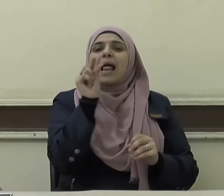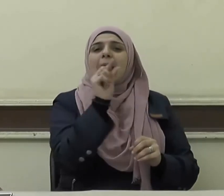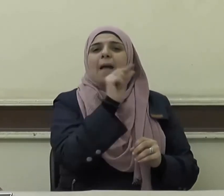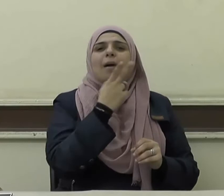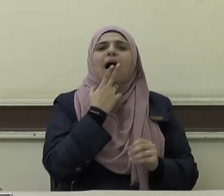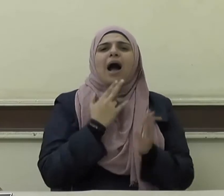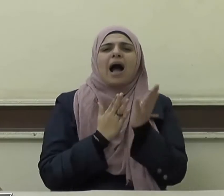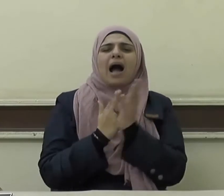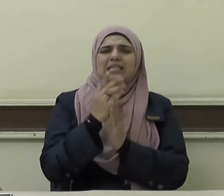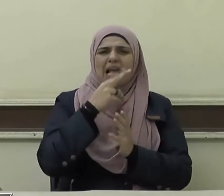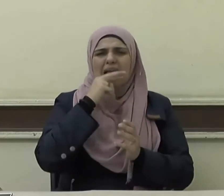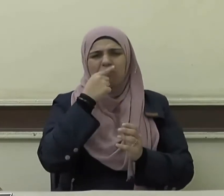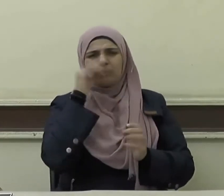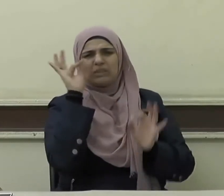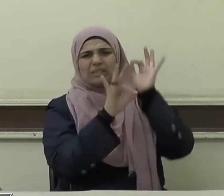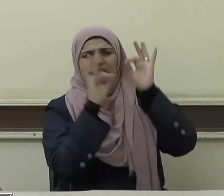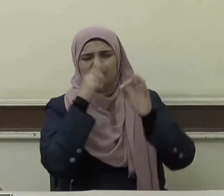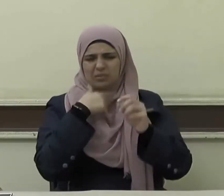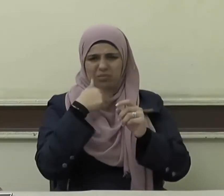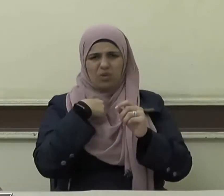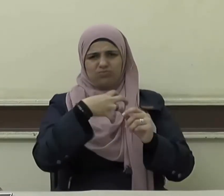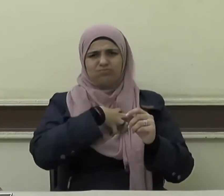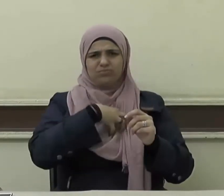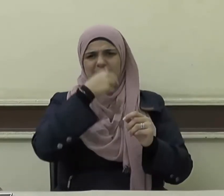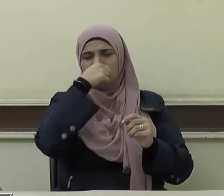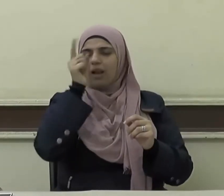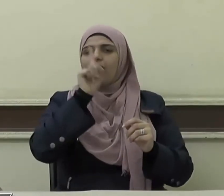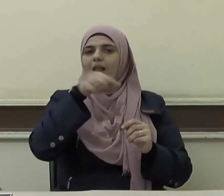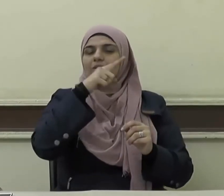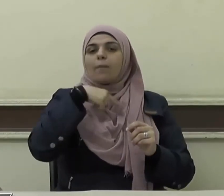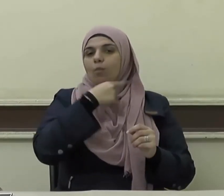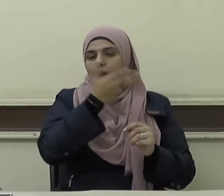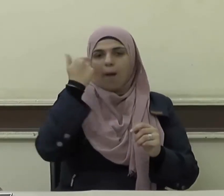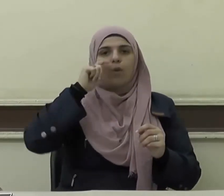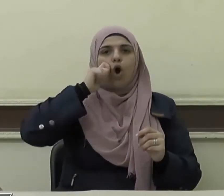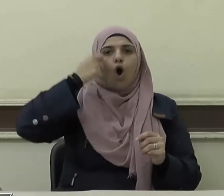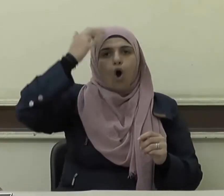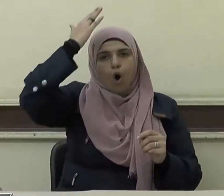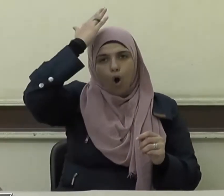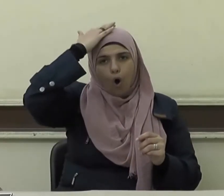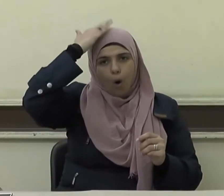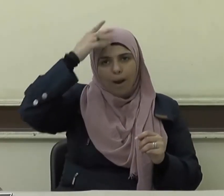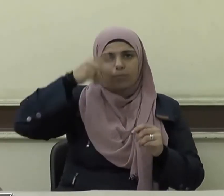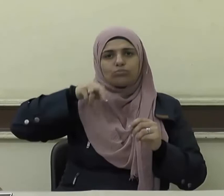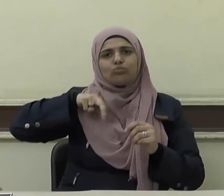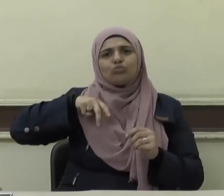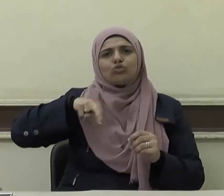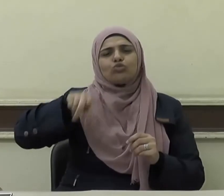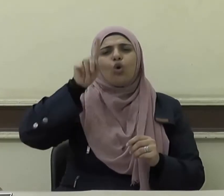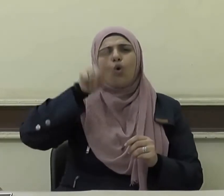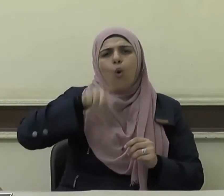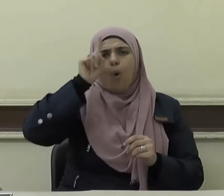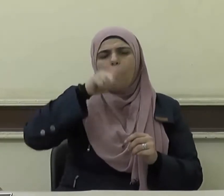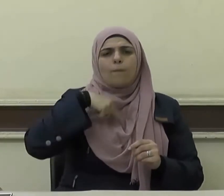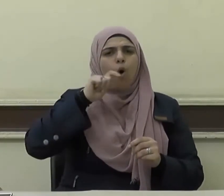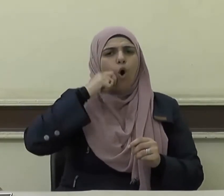الألفاظ الحسنة التي لا تنفر فقد مر سيدنا عمر بن الخطاب رضي الله